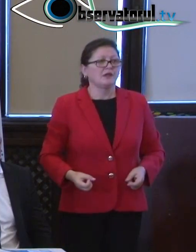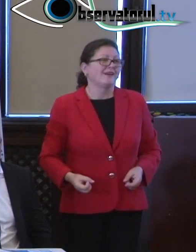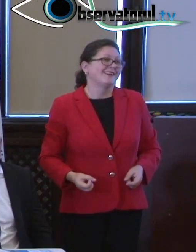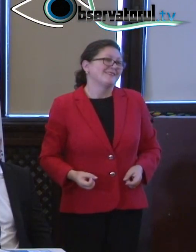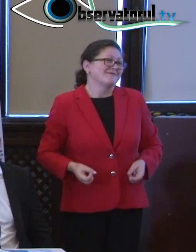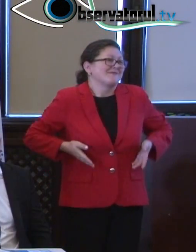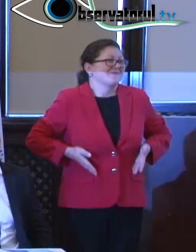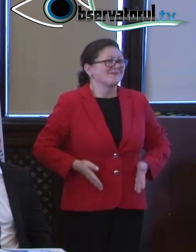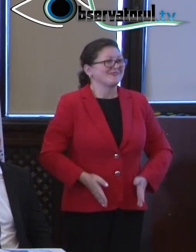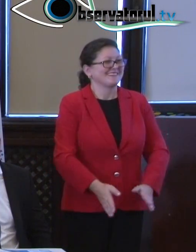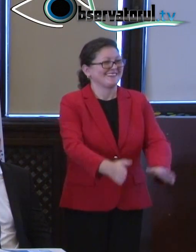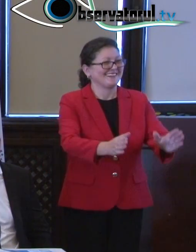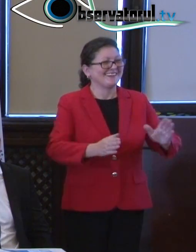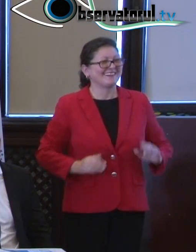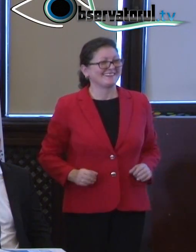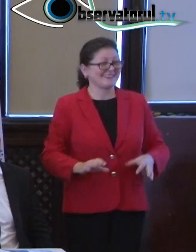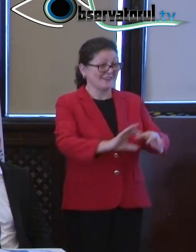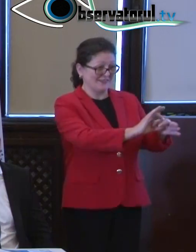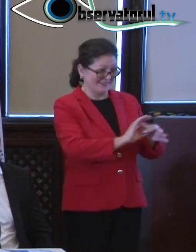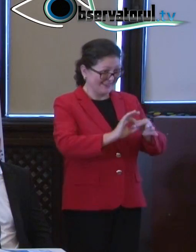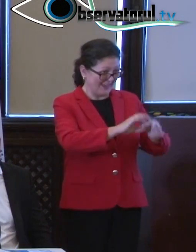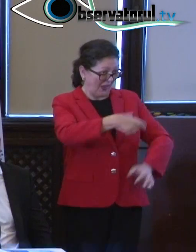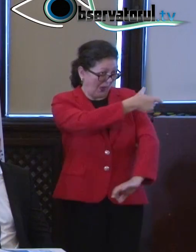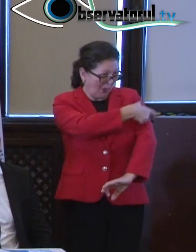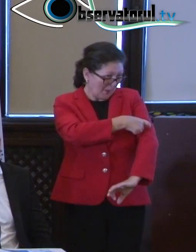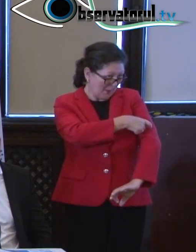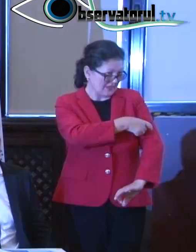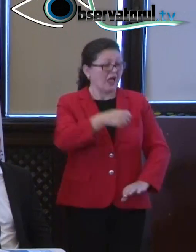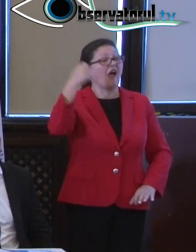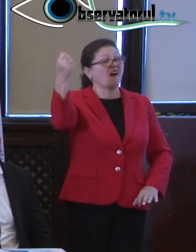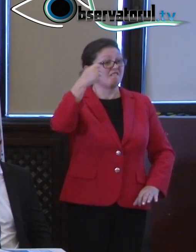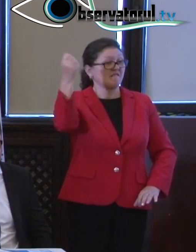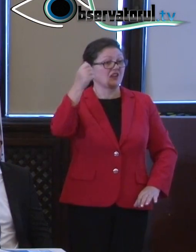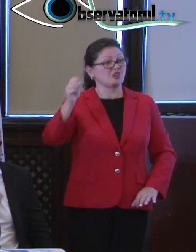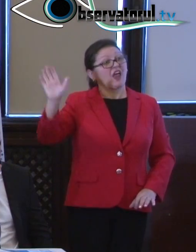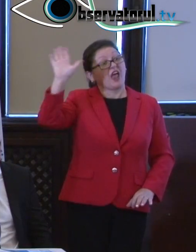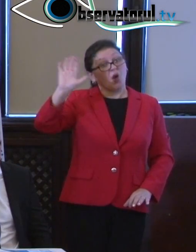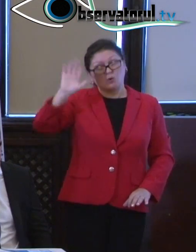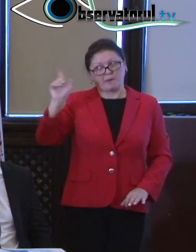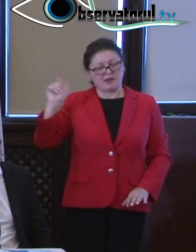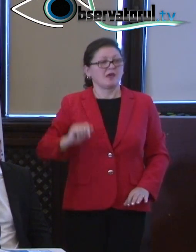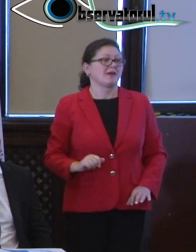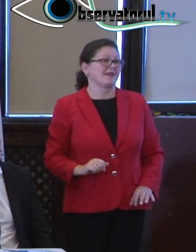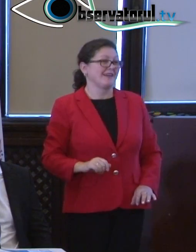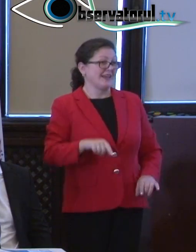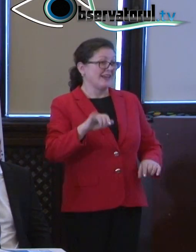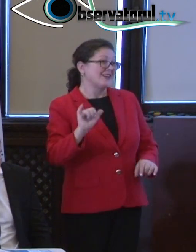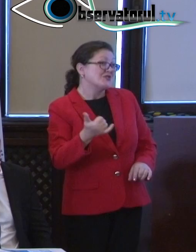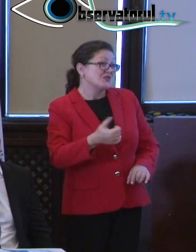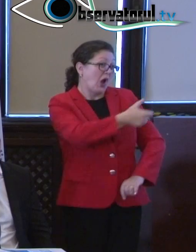colaborarea între Comisia de Afacere Europene pe care o conduc în Senatul României și, binevastră,